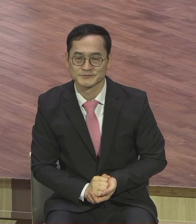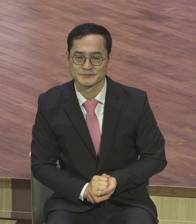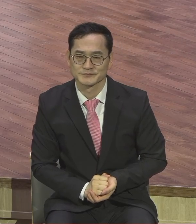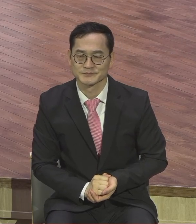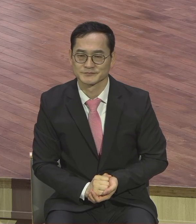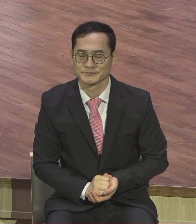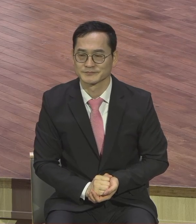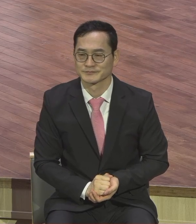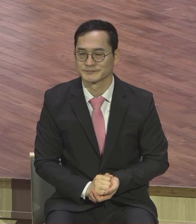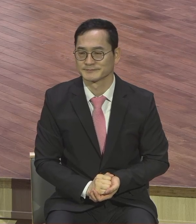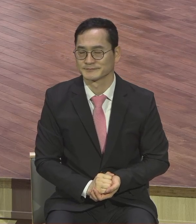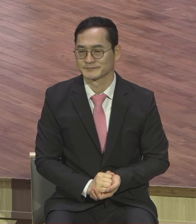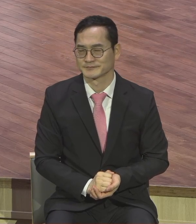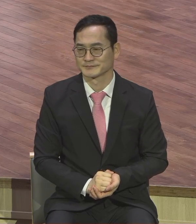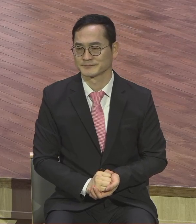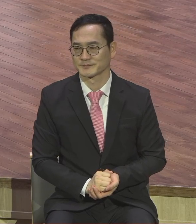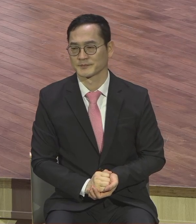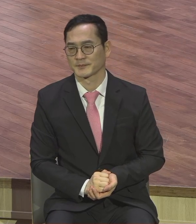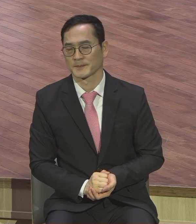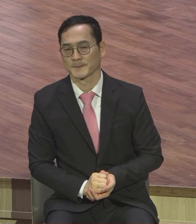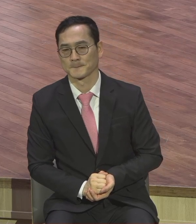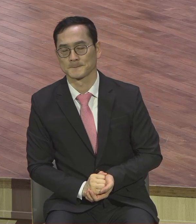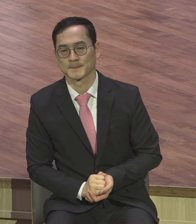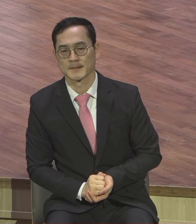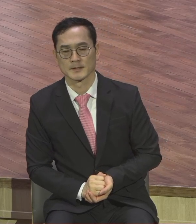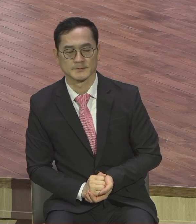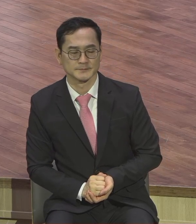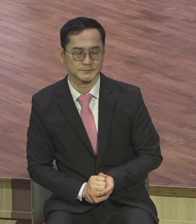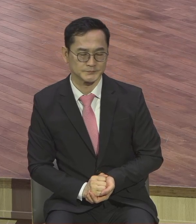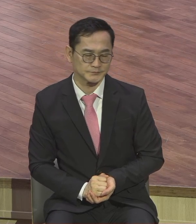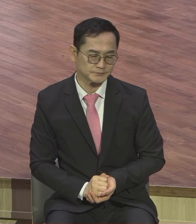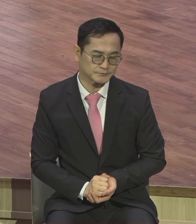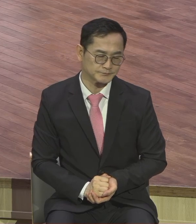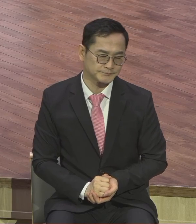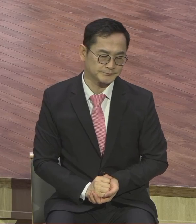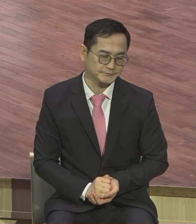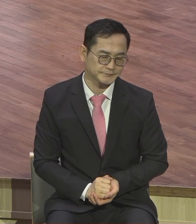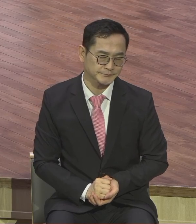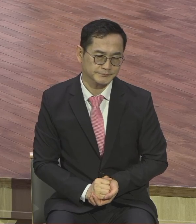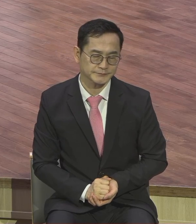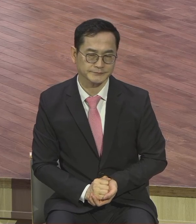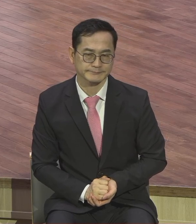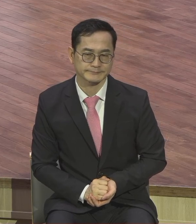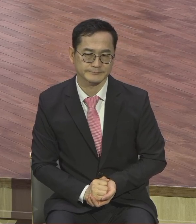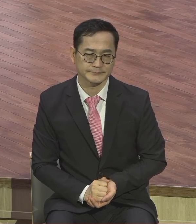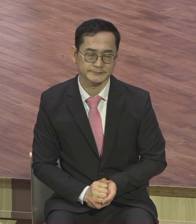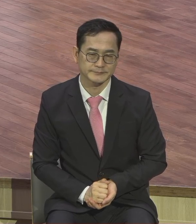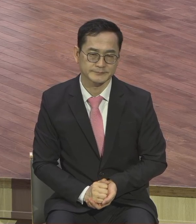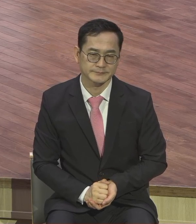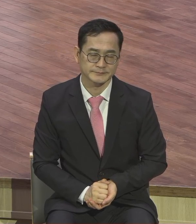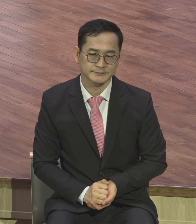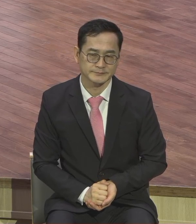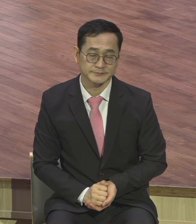없습니다 자 이런 현장에서 우리가 보여줄 것은 우리가 그 현장을 하나님께서